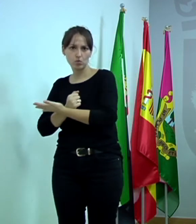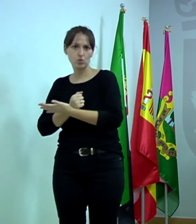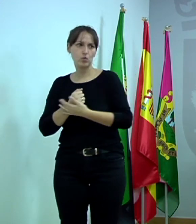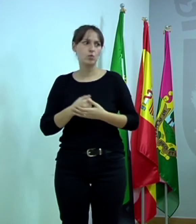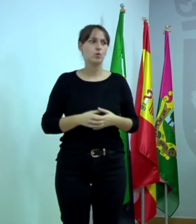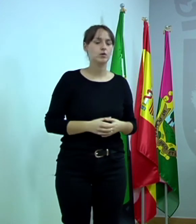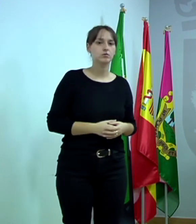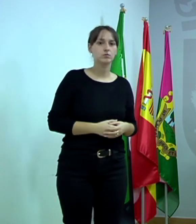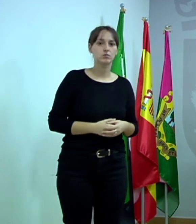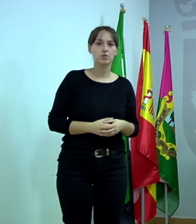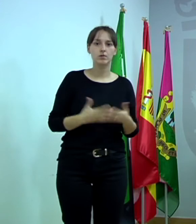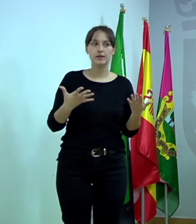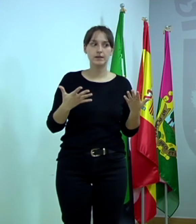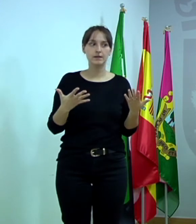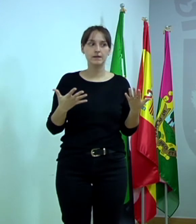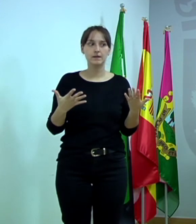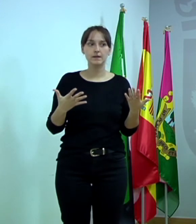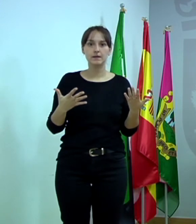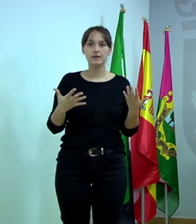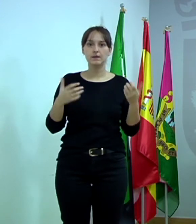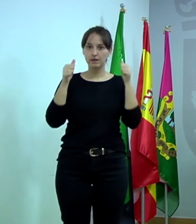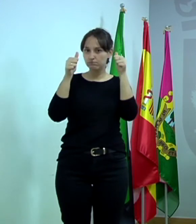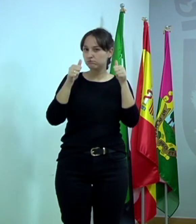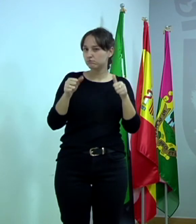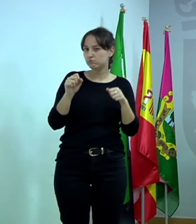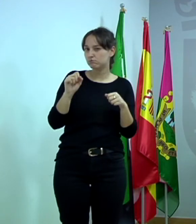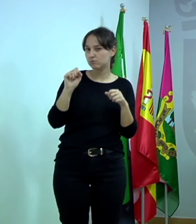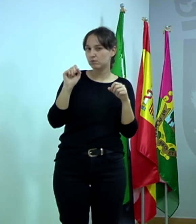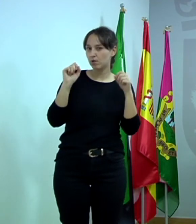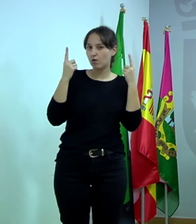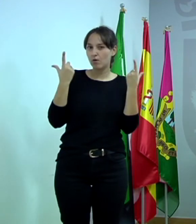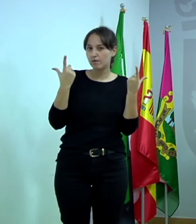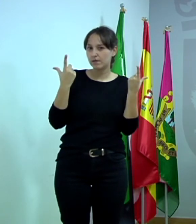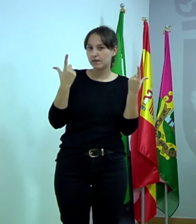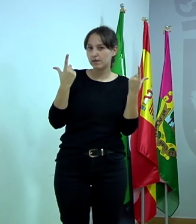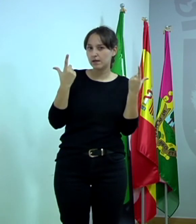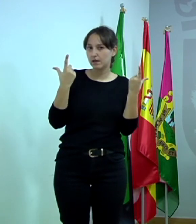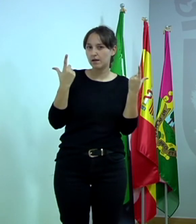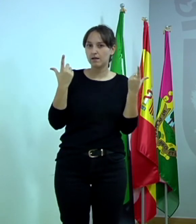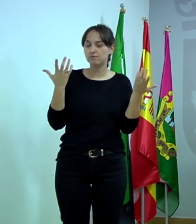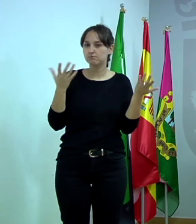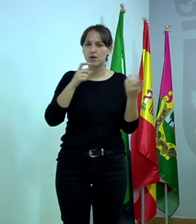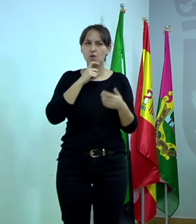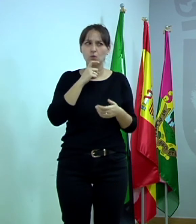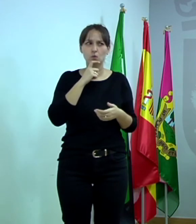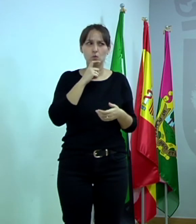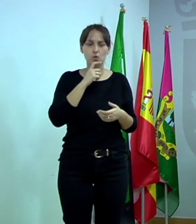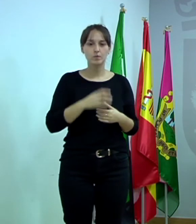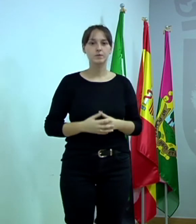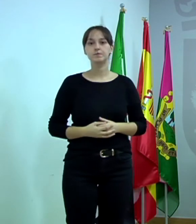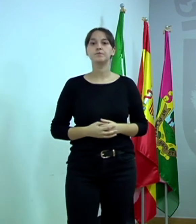la validez que va a tener esa certificación? Escucha. ¿Esa primera? Sí, me la apunto, me la apunto.